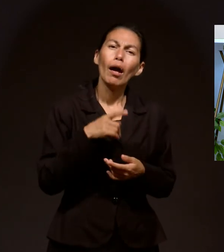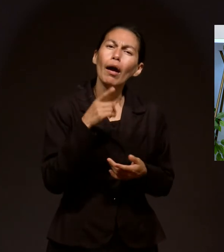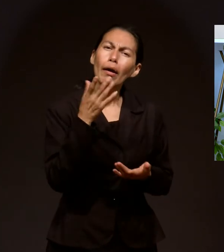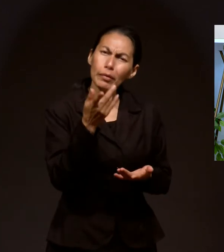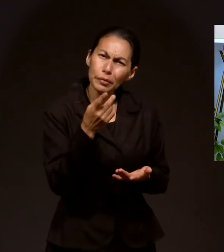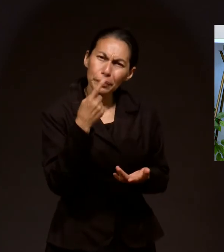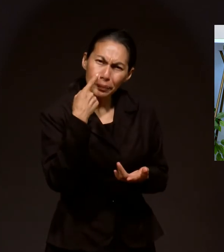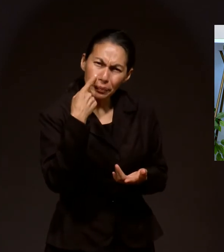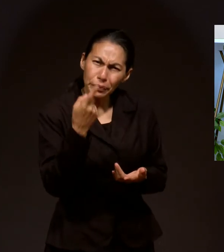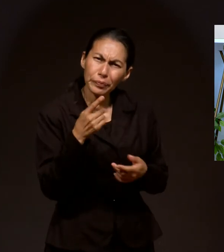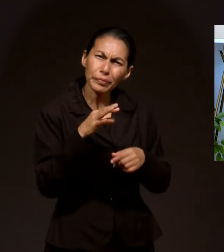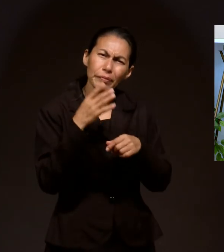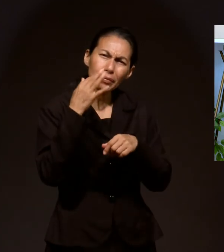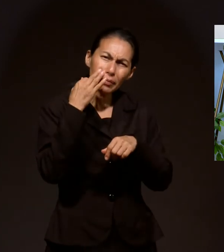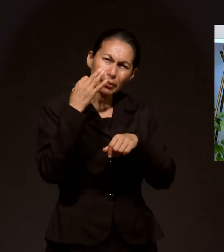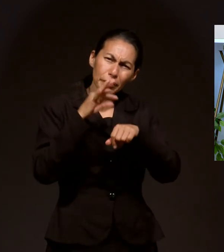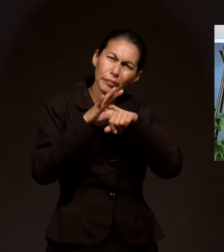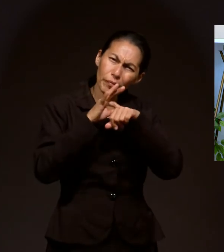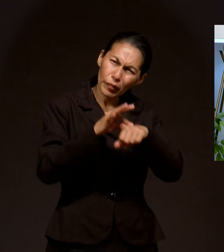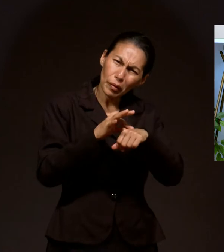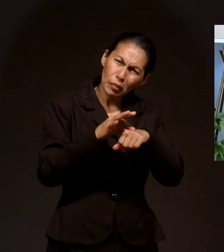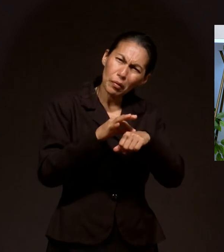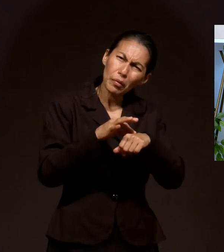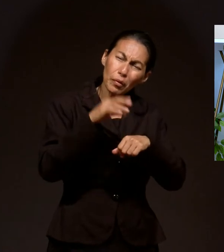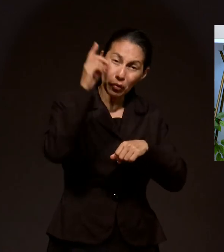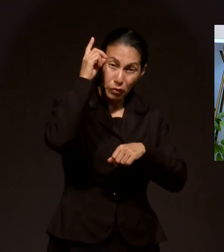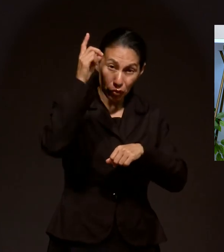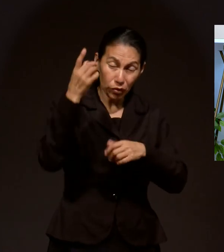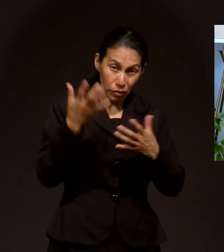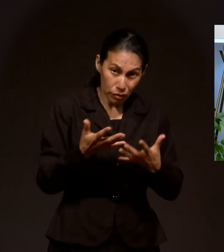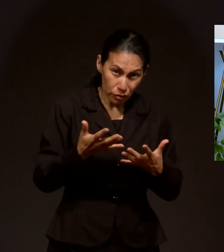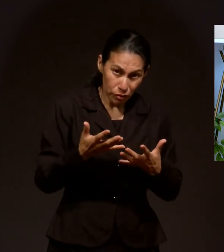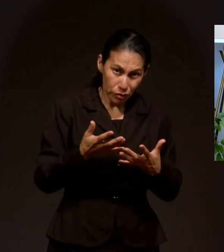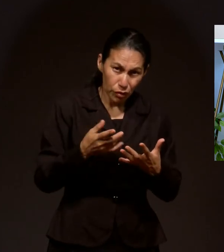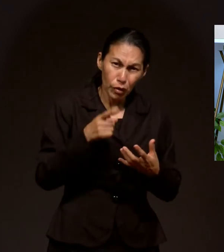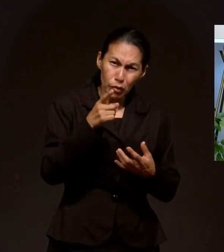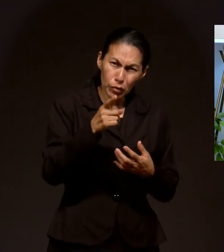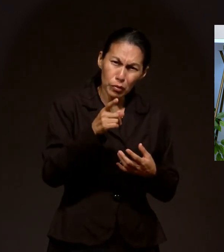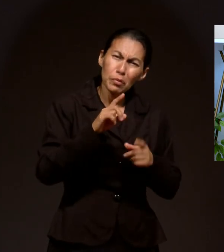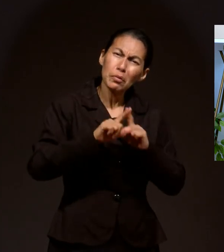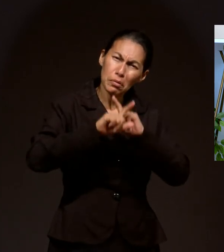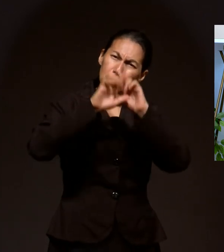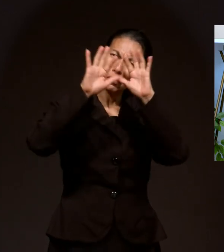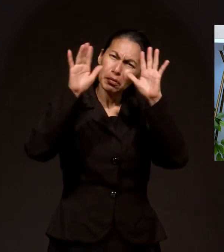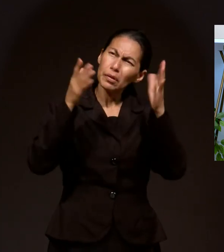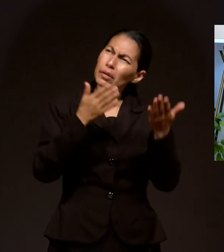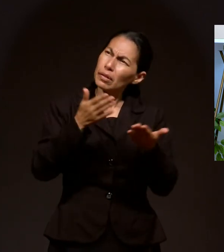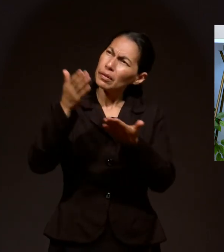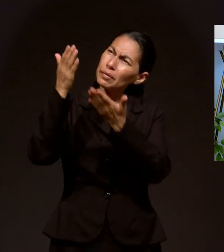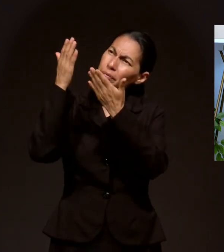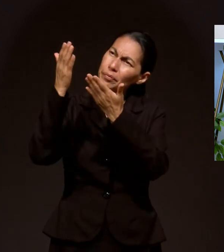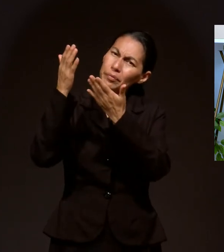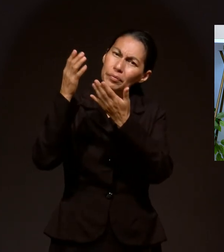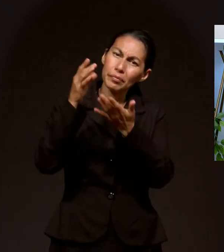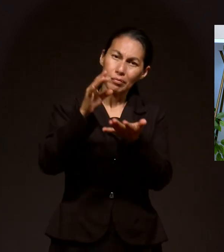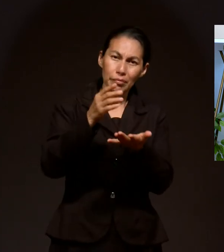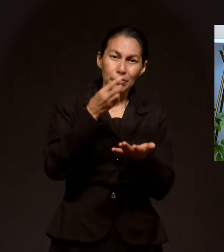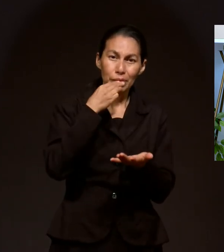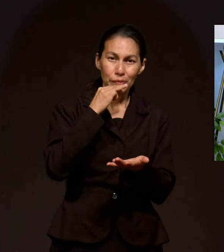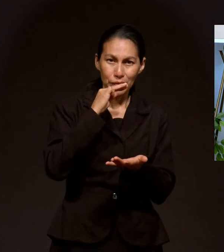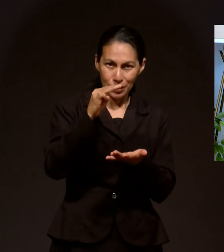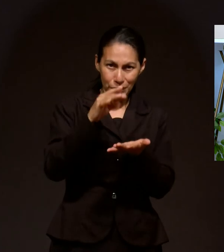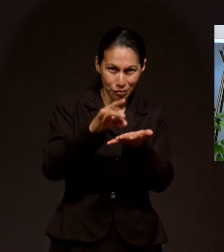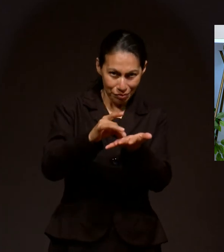glorifícale a través de este foro, de este programa. Y juntos podamos gozarnos de